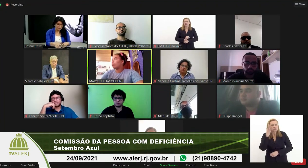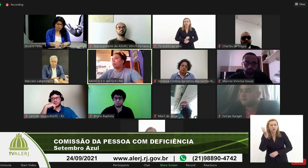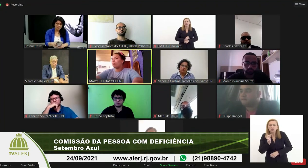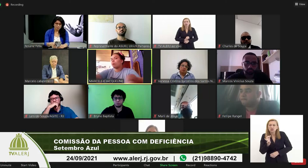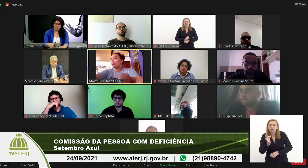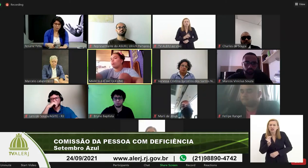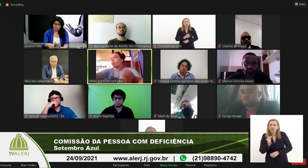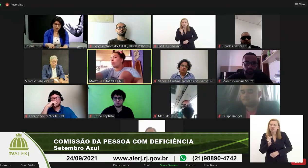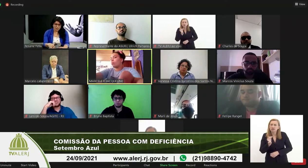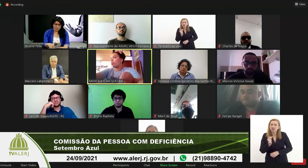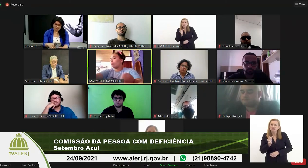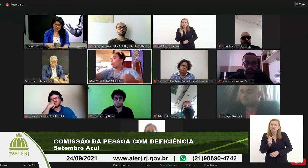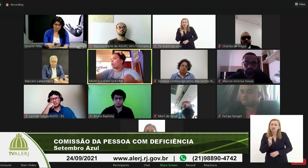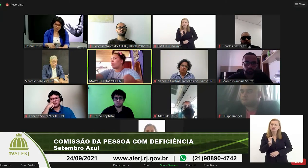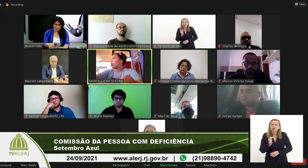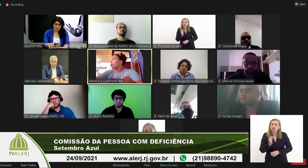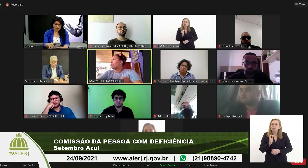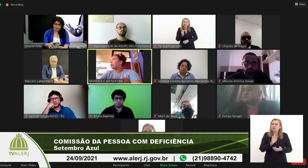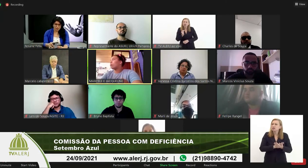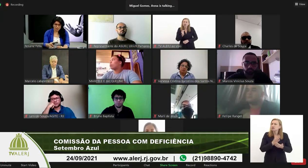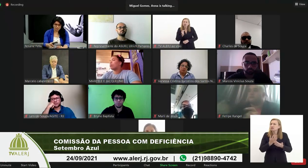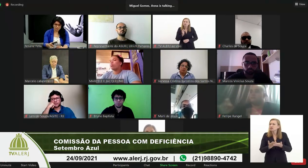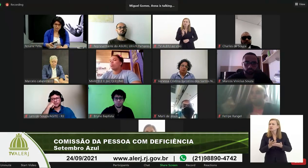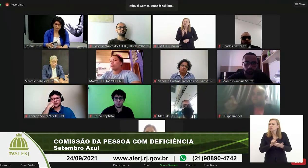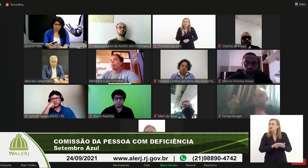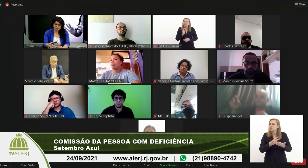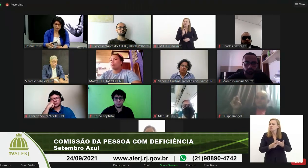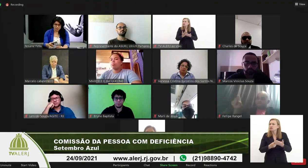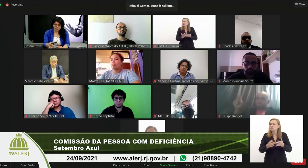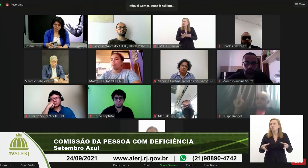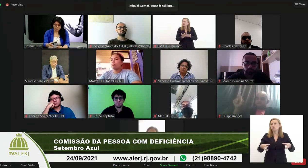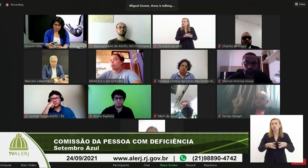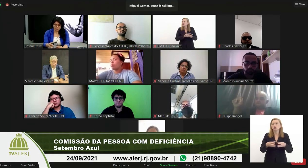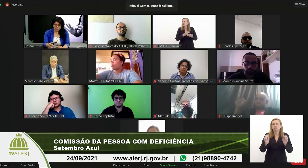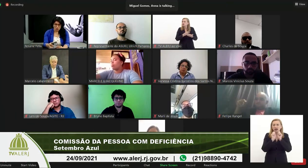ficou para ser traduzido pelo grupo da Lega